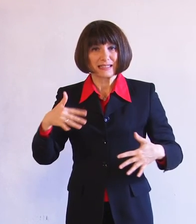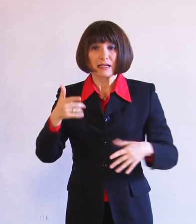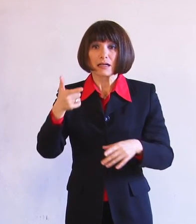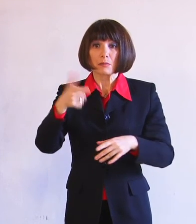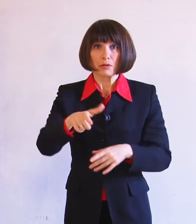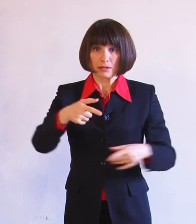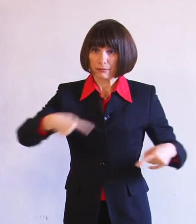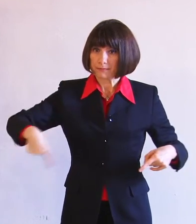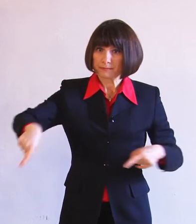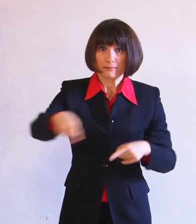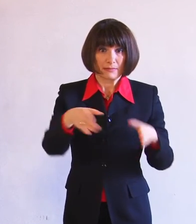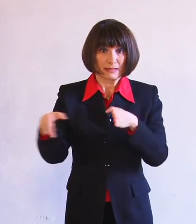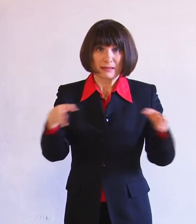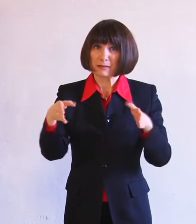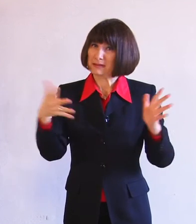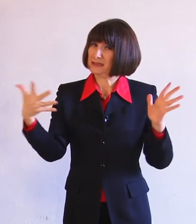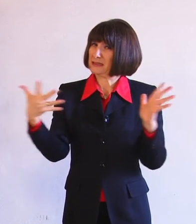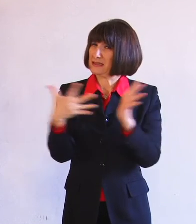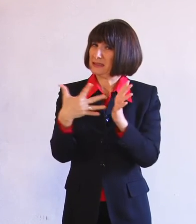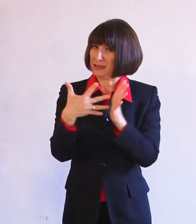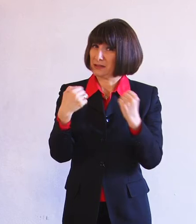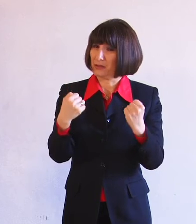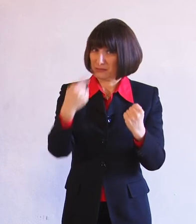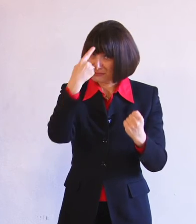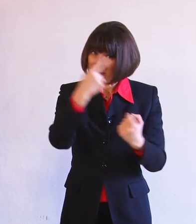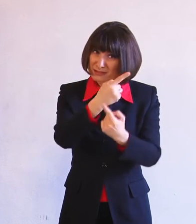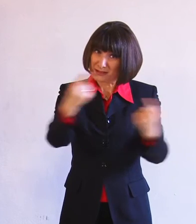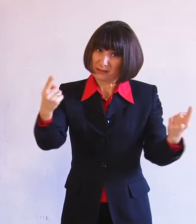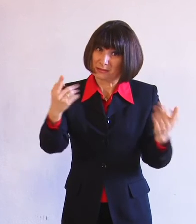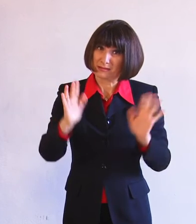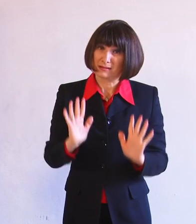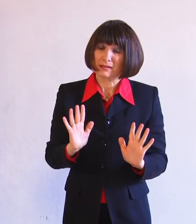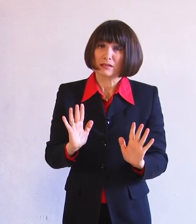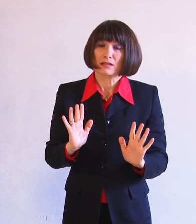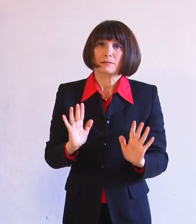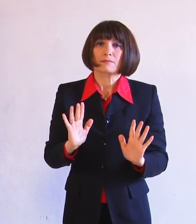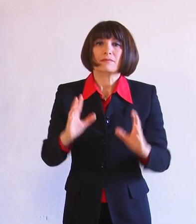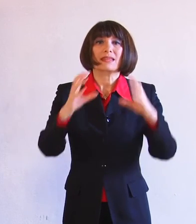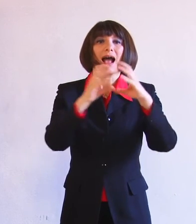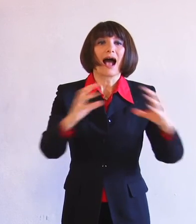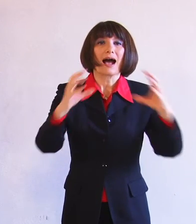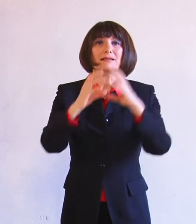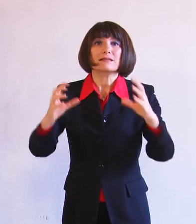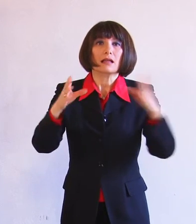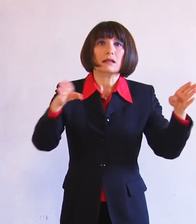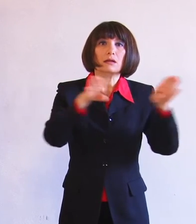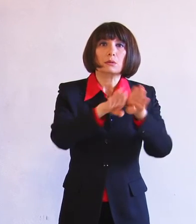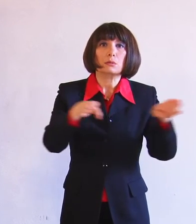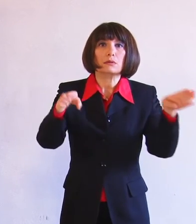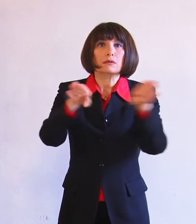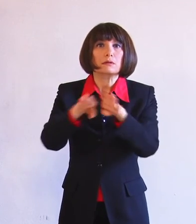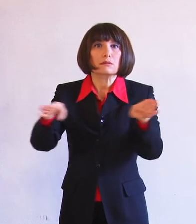situazione di grande difficoltà come ben sappiamo tutti, molte aziende stanno chiudendo,